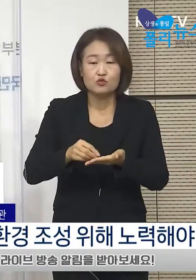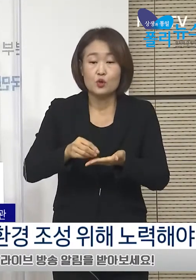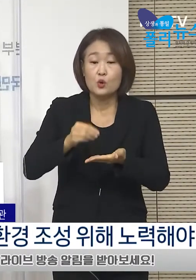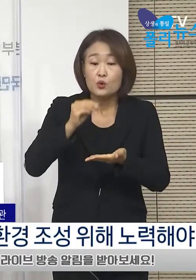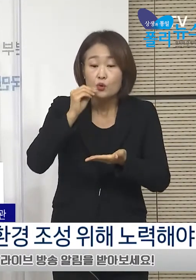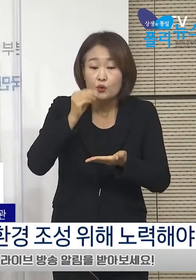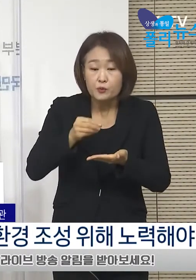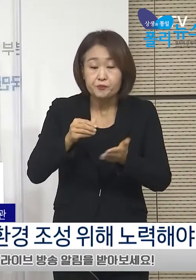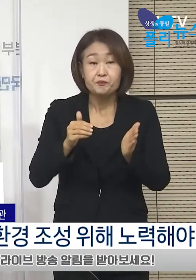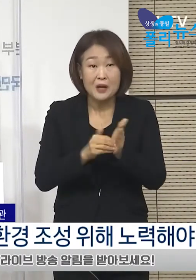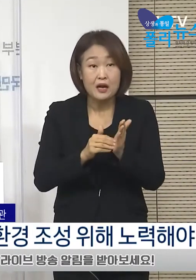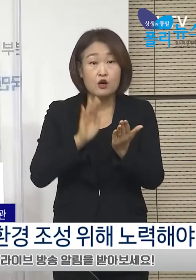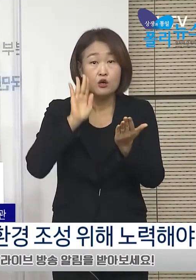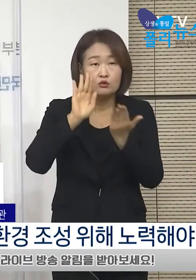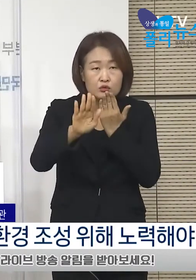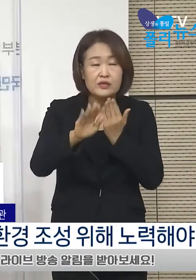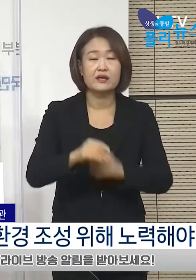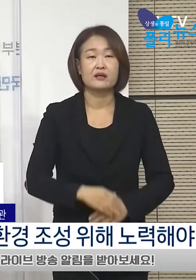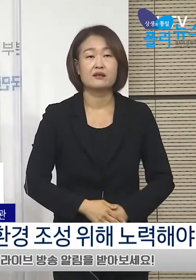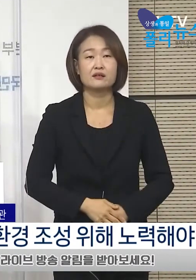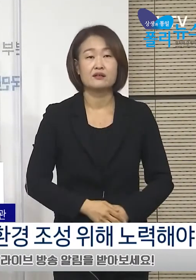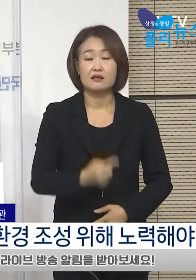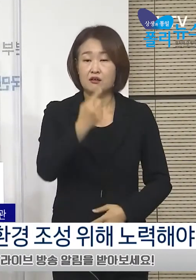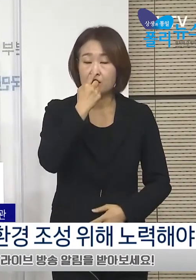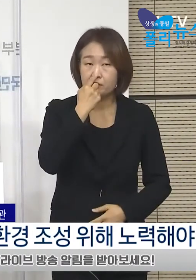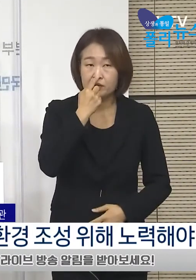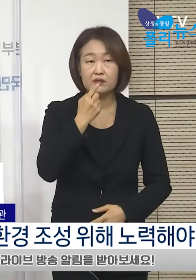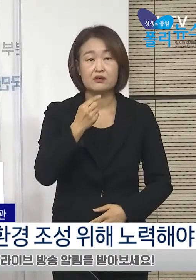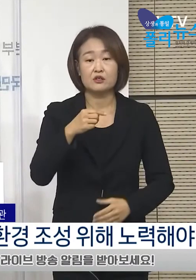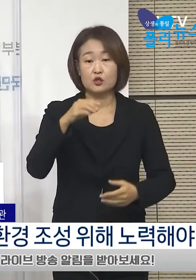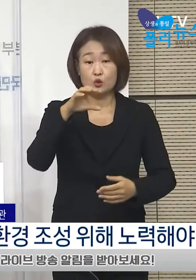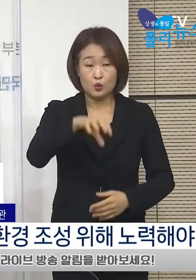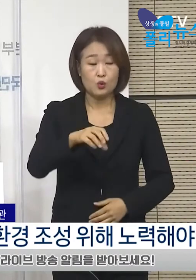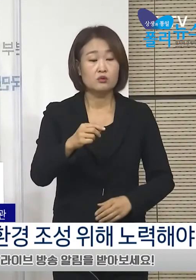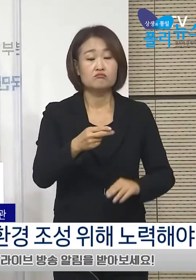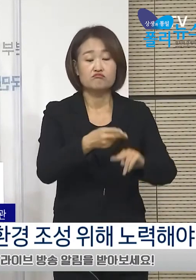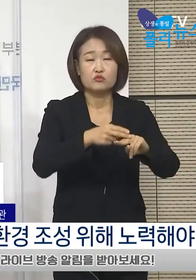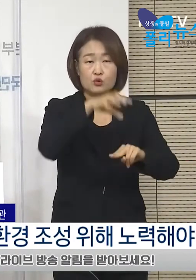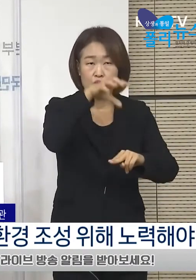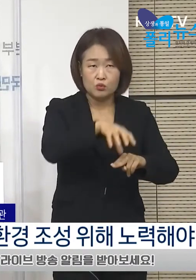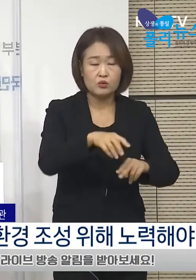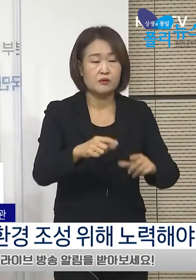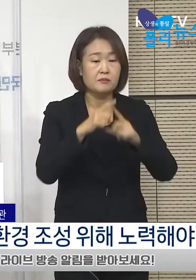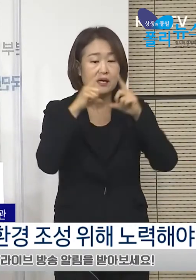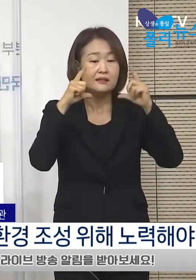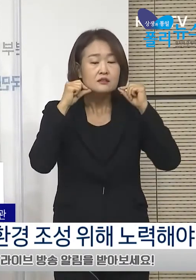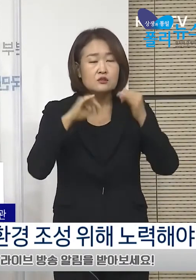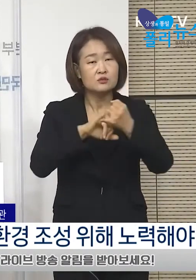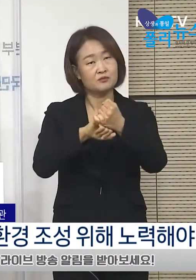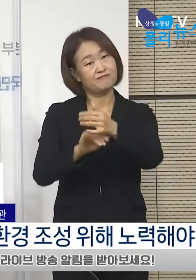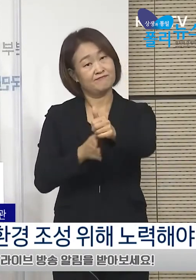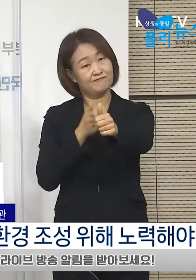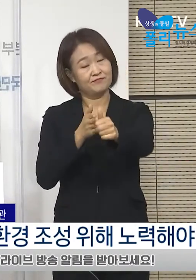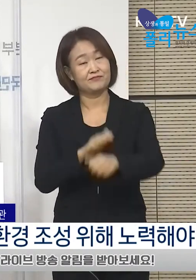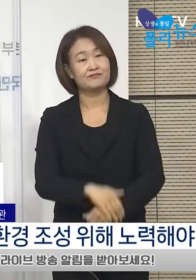제외하고는 식당과 카페에서도 마스크를 꼭 착용하시기 바랍니다.